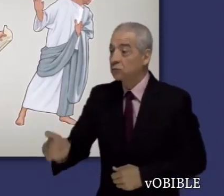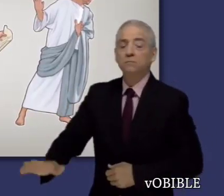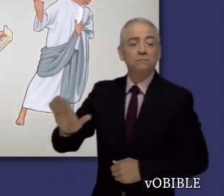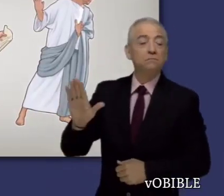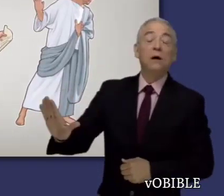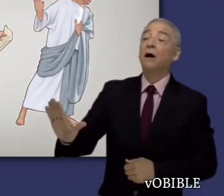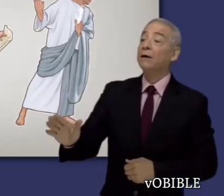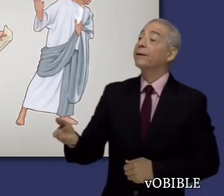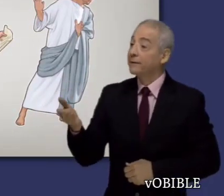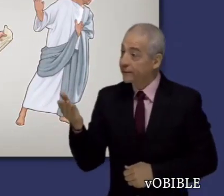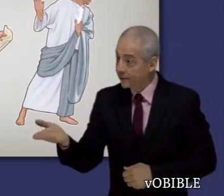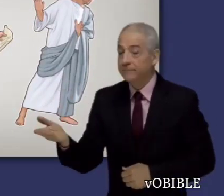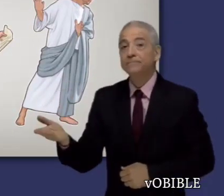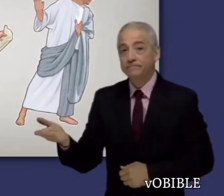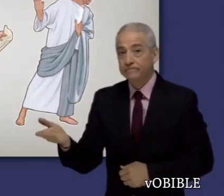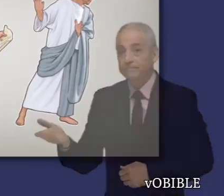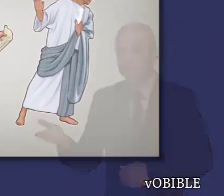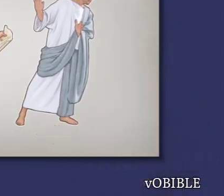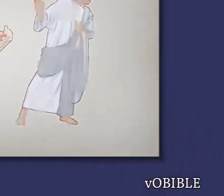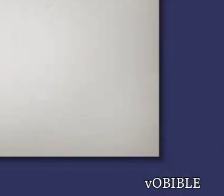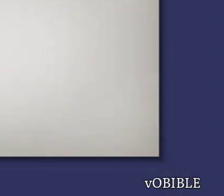cualquiera que insista en promover una secta.